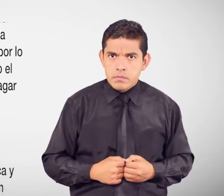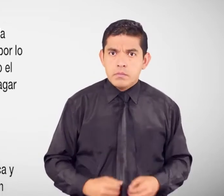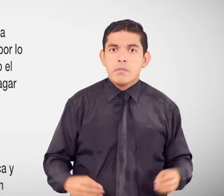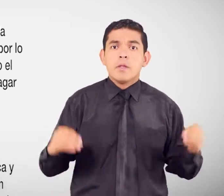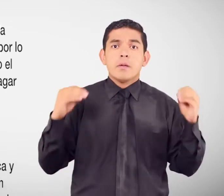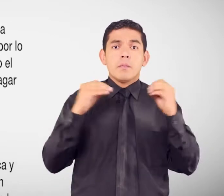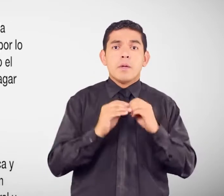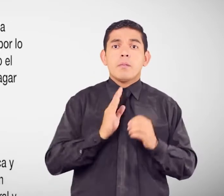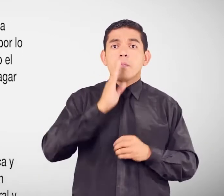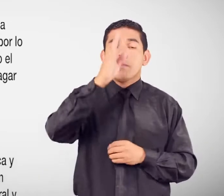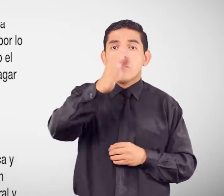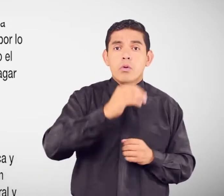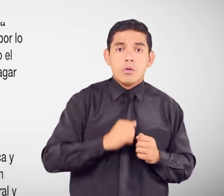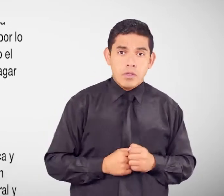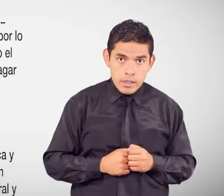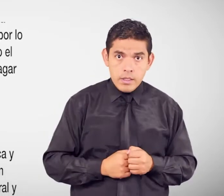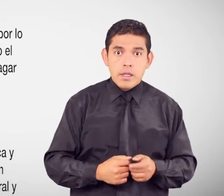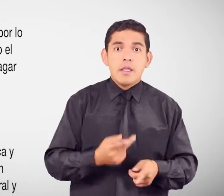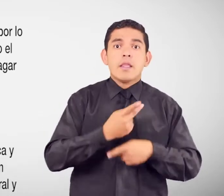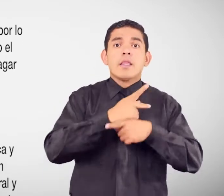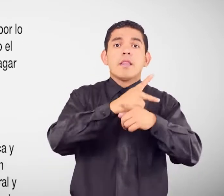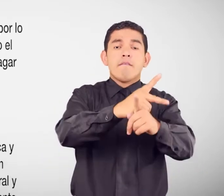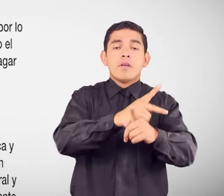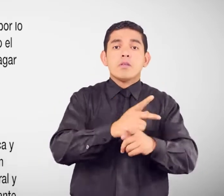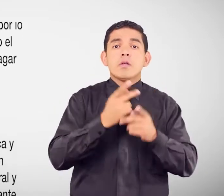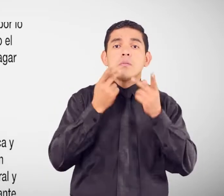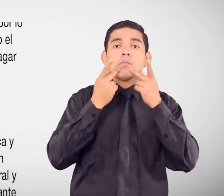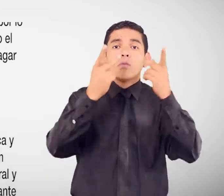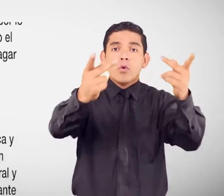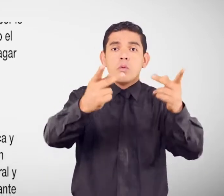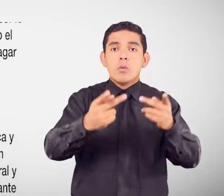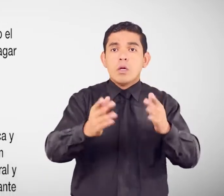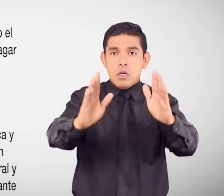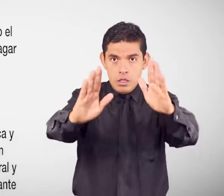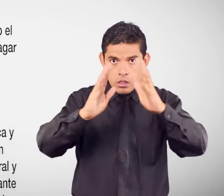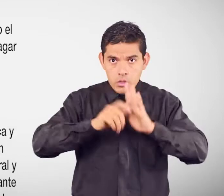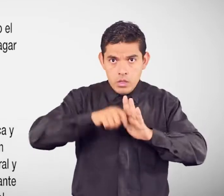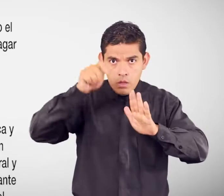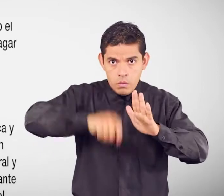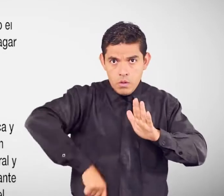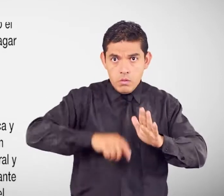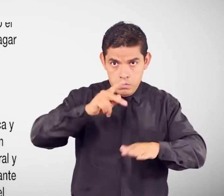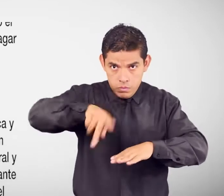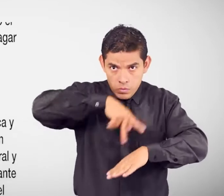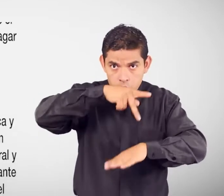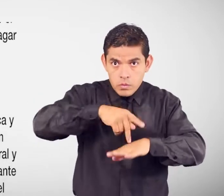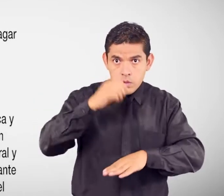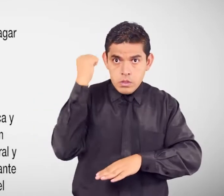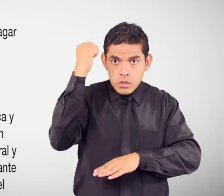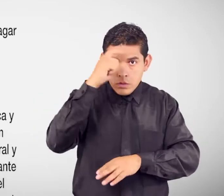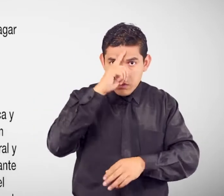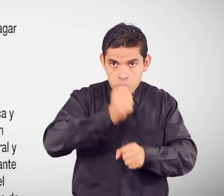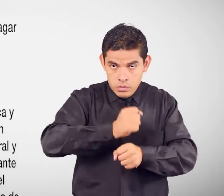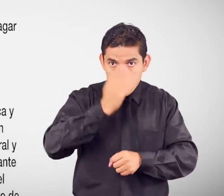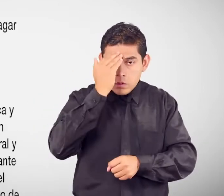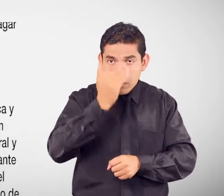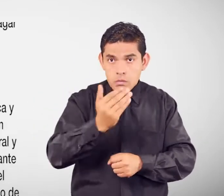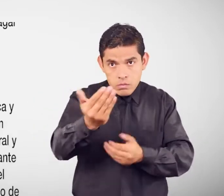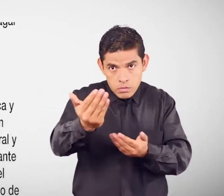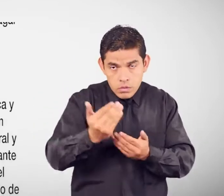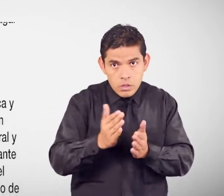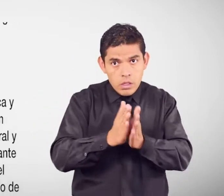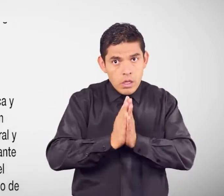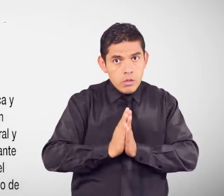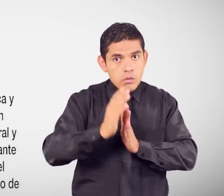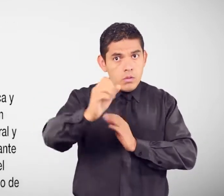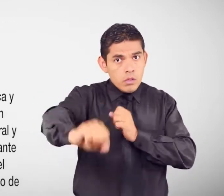pública Y pedir un turno Para ser atendido Por un abogado especialista En derecho laboral Y solicitarle El ingreso De una